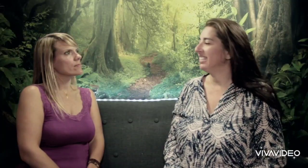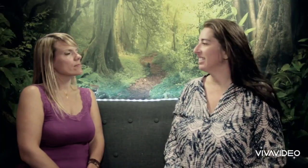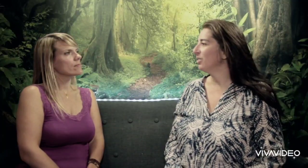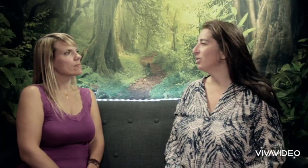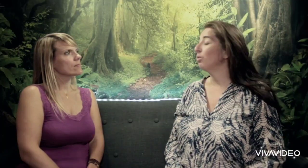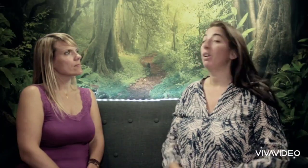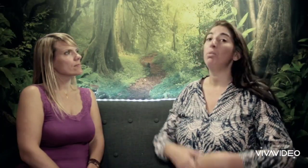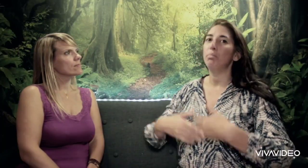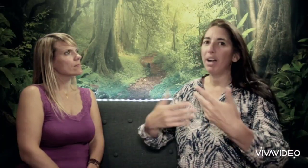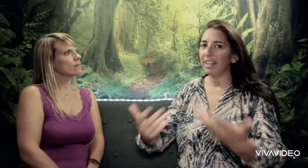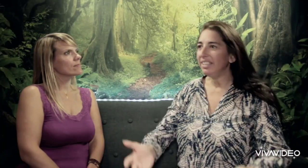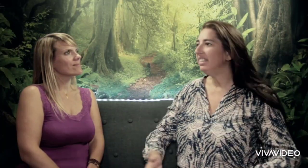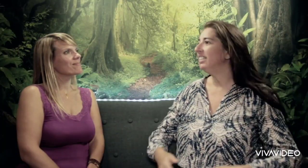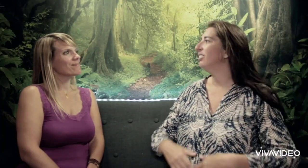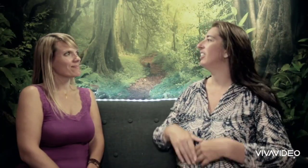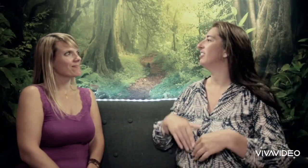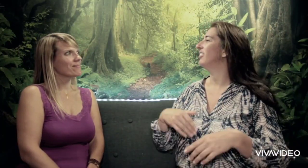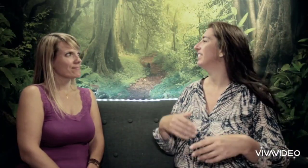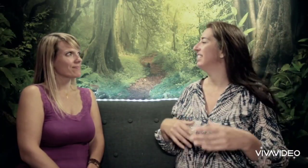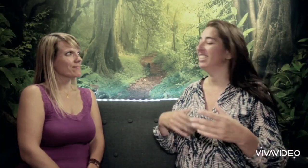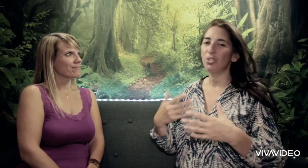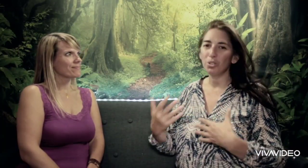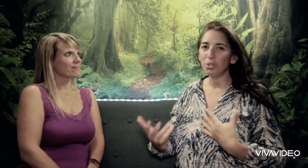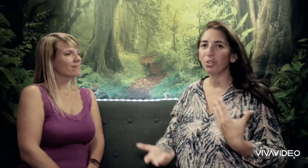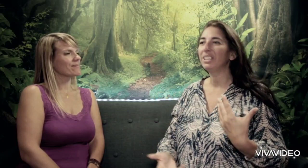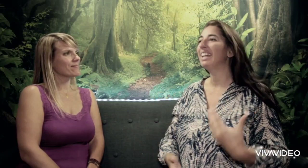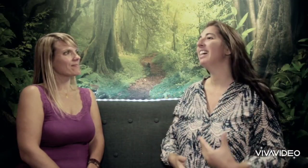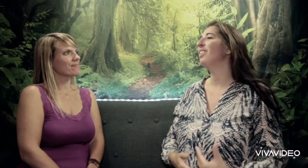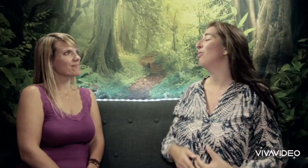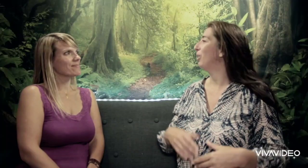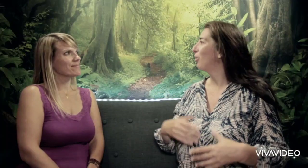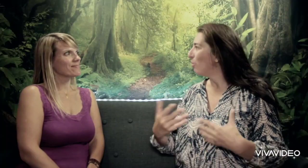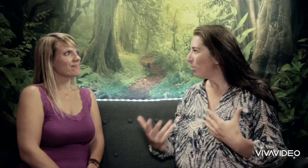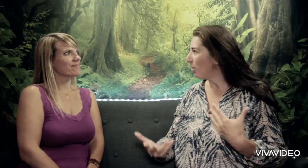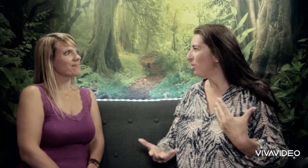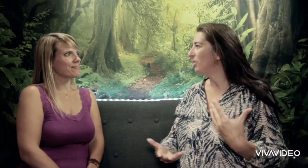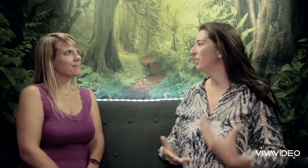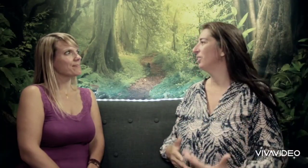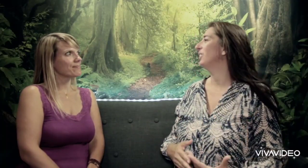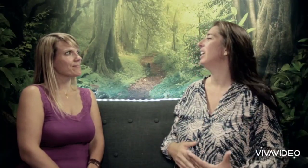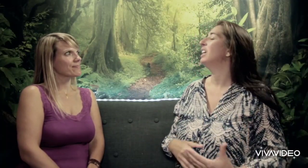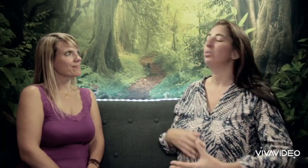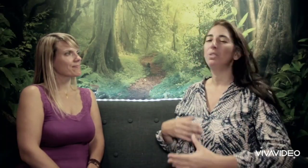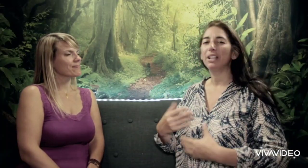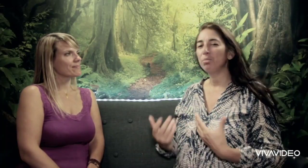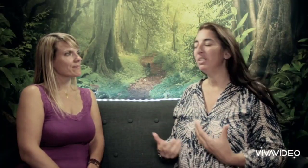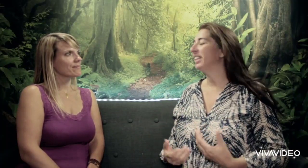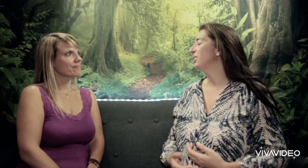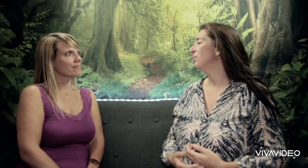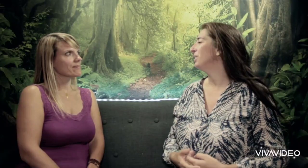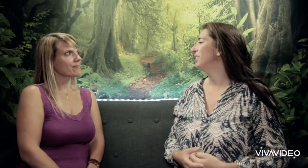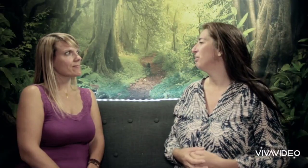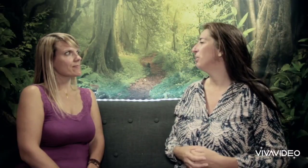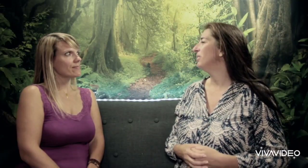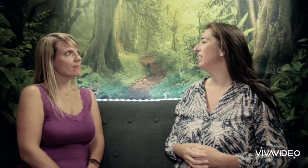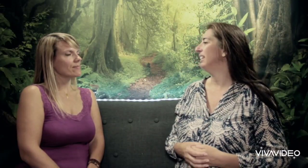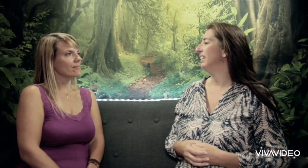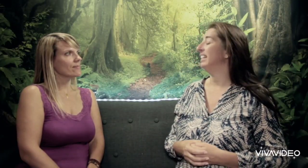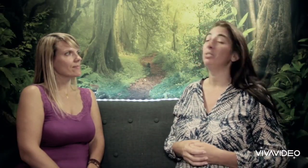naissance, on va lui parler, on va avoir des échanges de regards, on va le comprendre. Toute la communication évidemment elle est